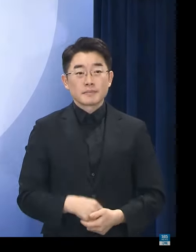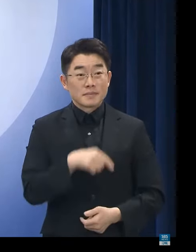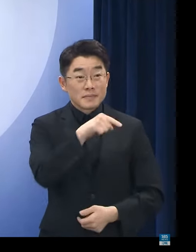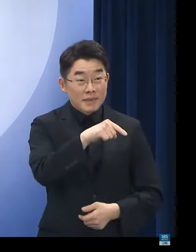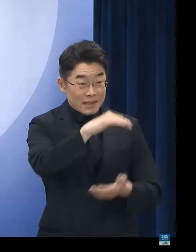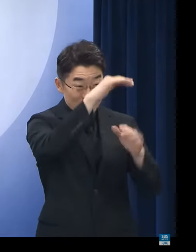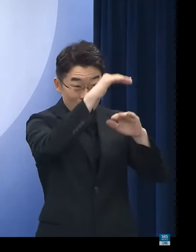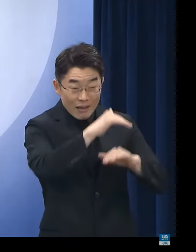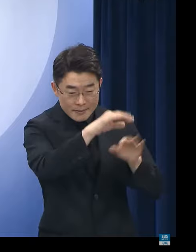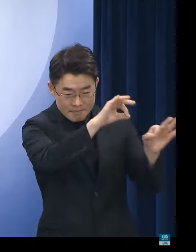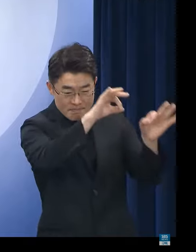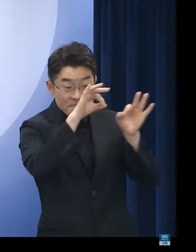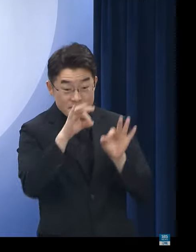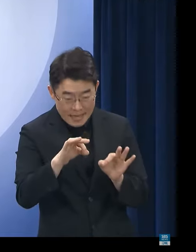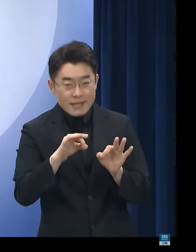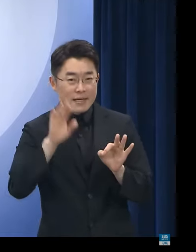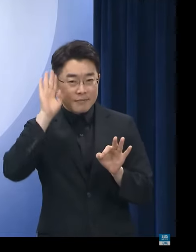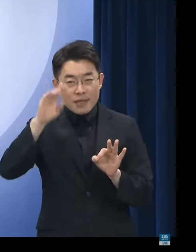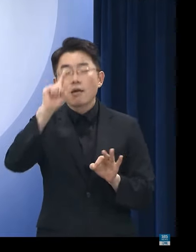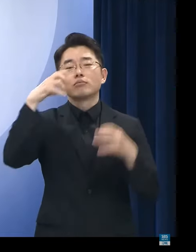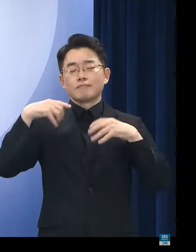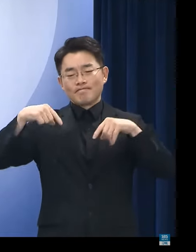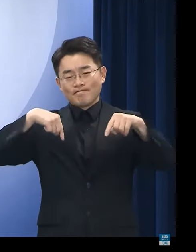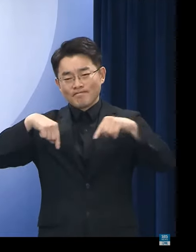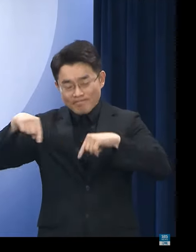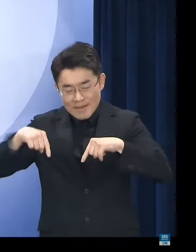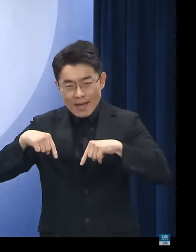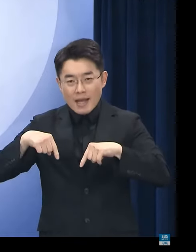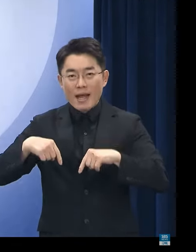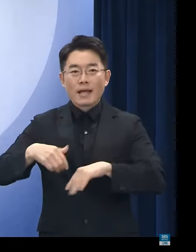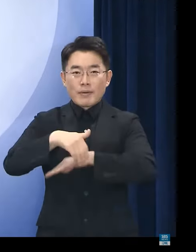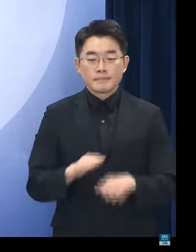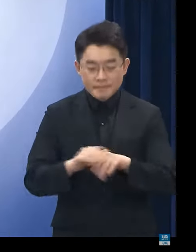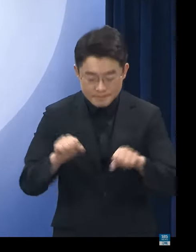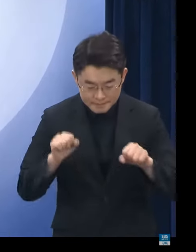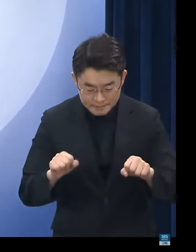말씀을 저희 정책을 펴는 기본으로 삼겠습니다. 고맙습니다.